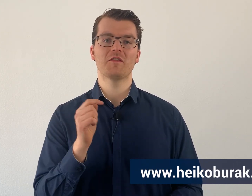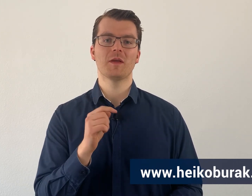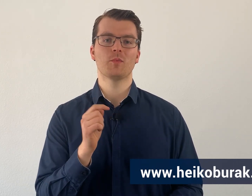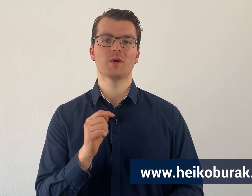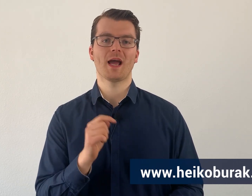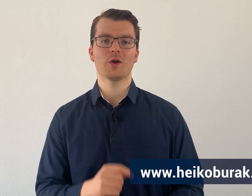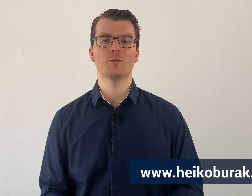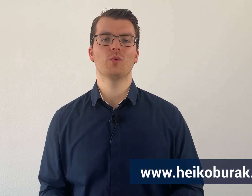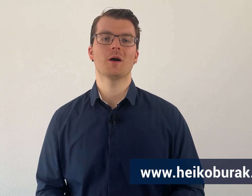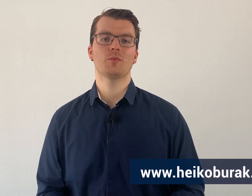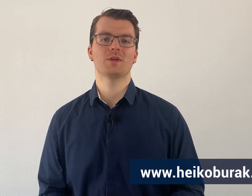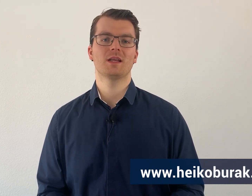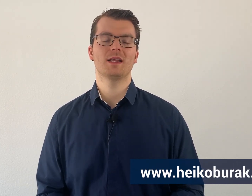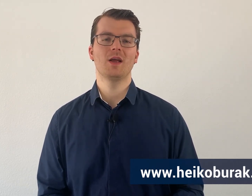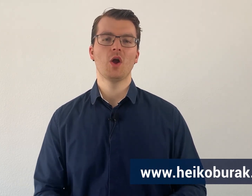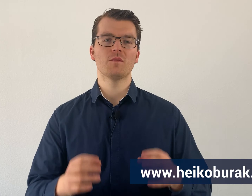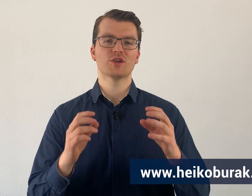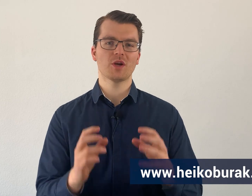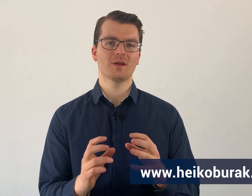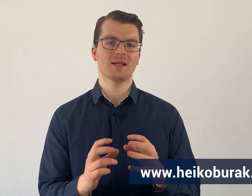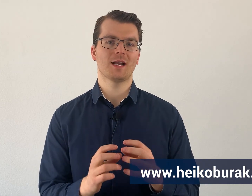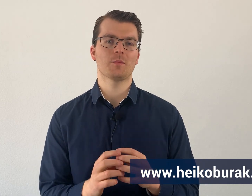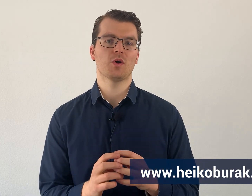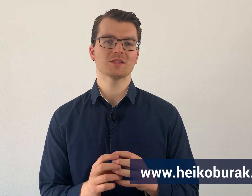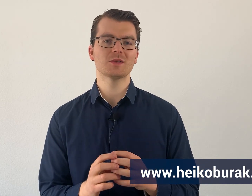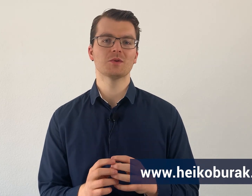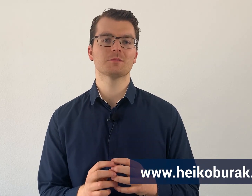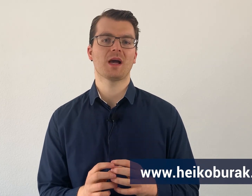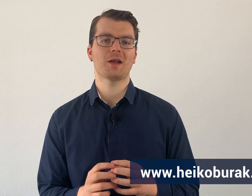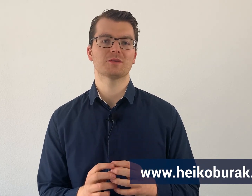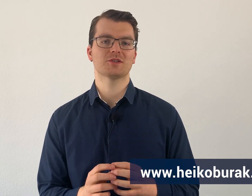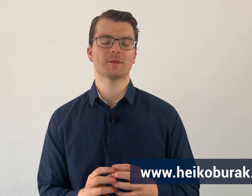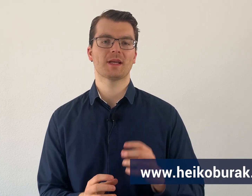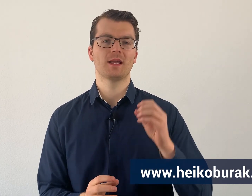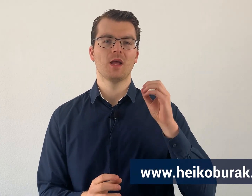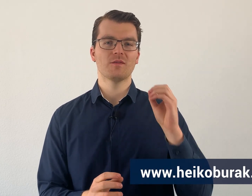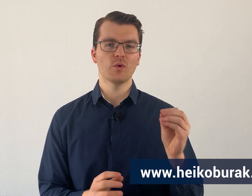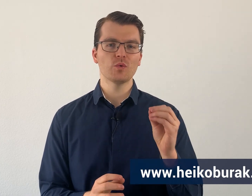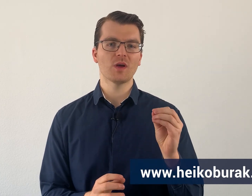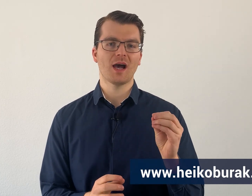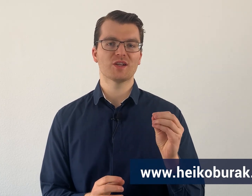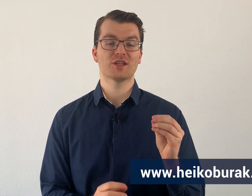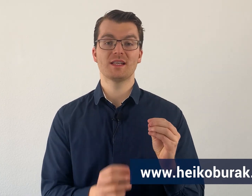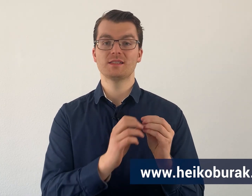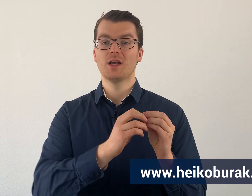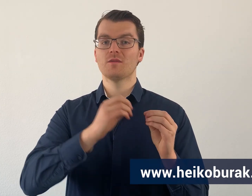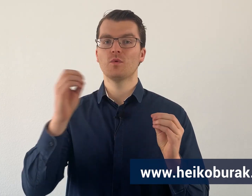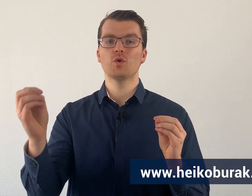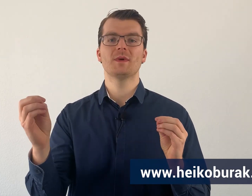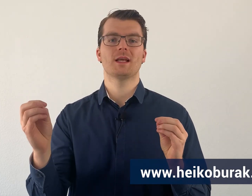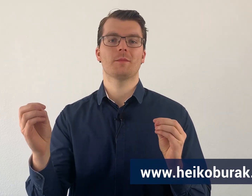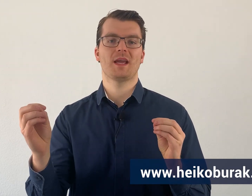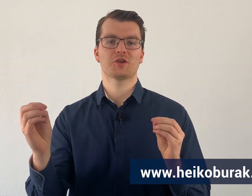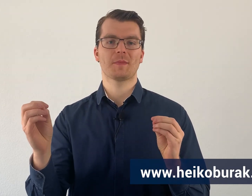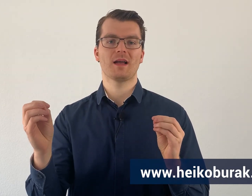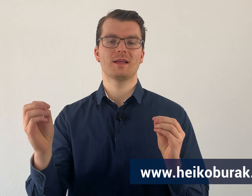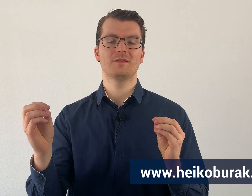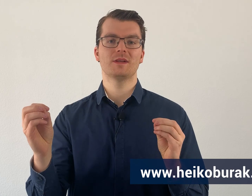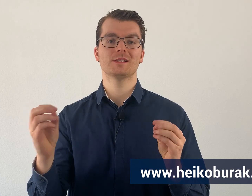.heikoburach.de Und wir schauen dann in einem kostenlosen Beratungsgespräch, wo du gerade stehst, wo du mit der Gebärdensprache hin willst